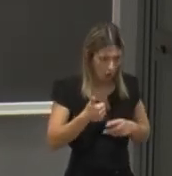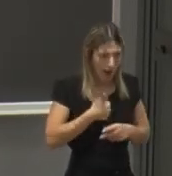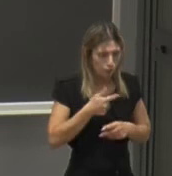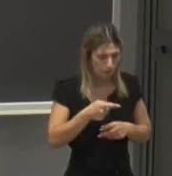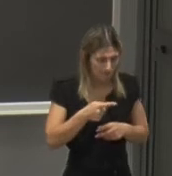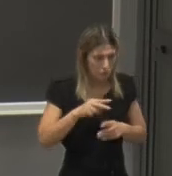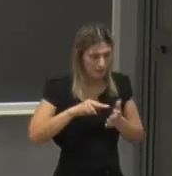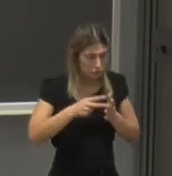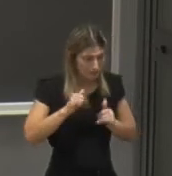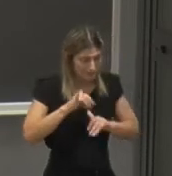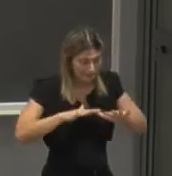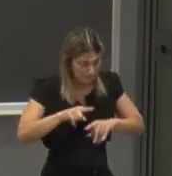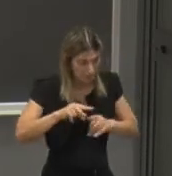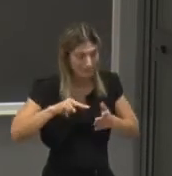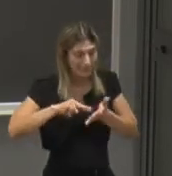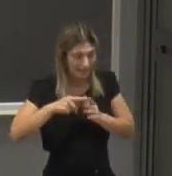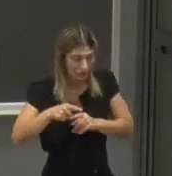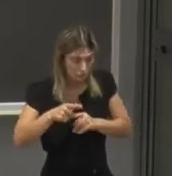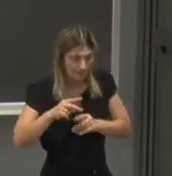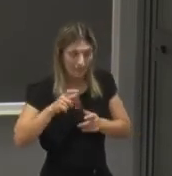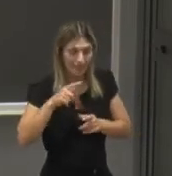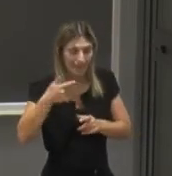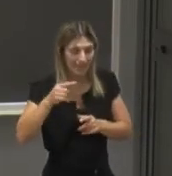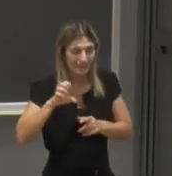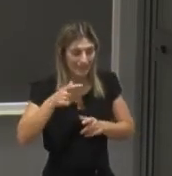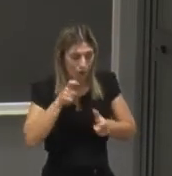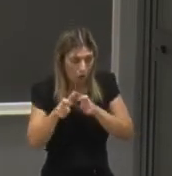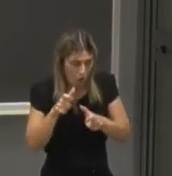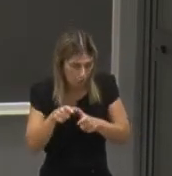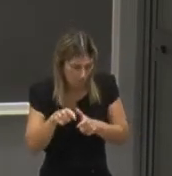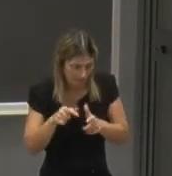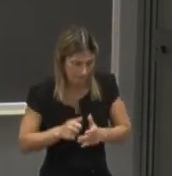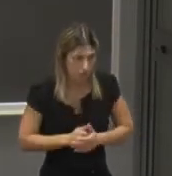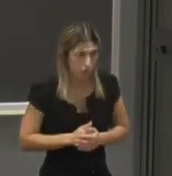l'ingegneria informatica e l'ingegneria delle telecomunicazioni